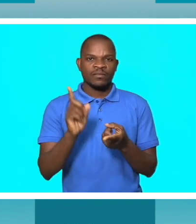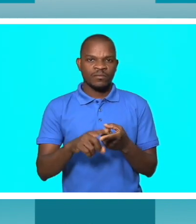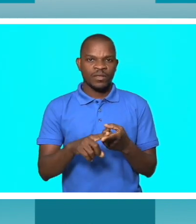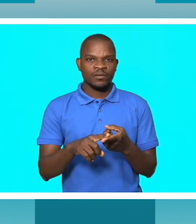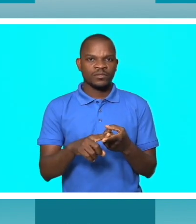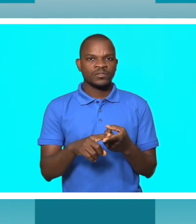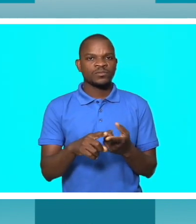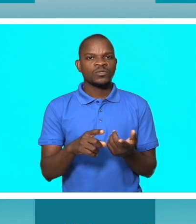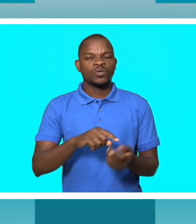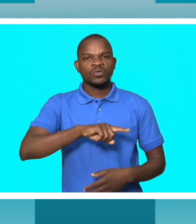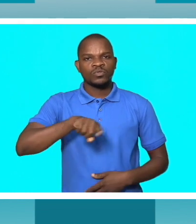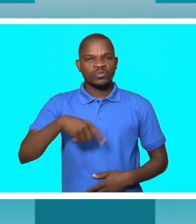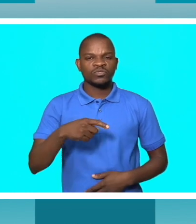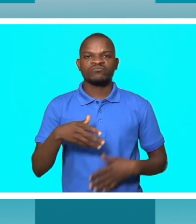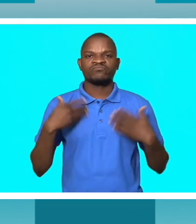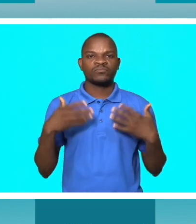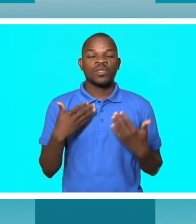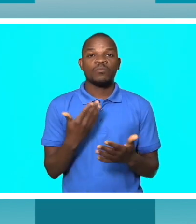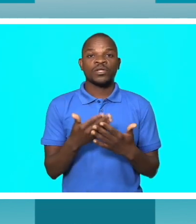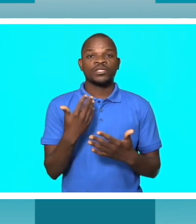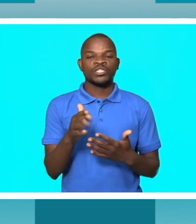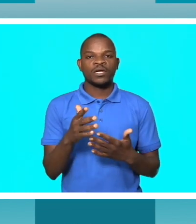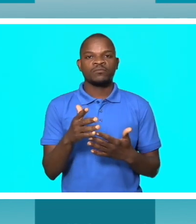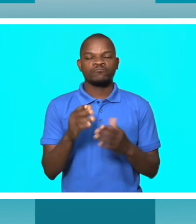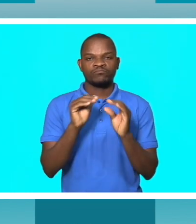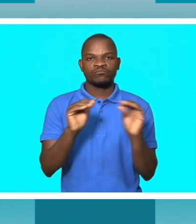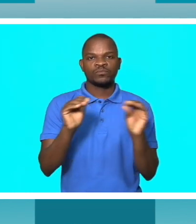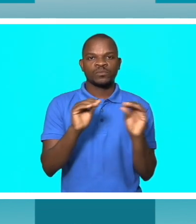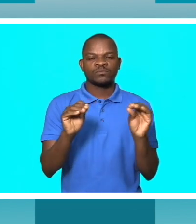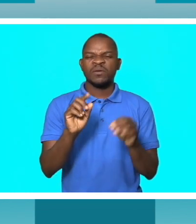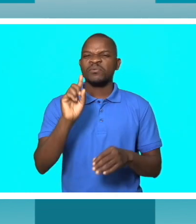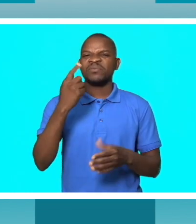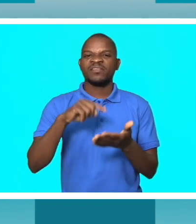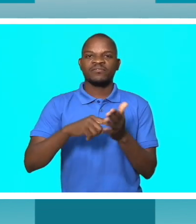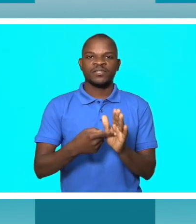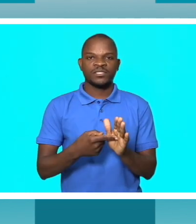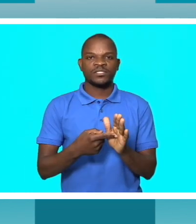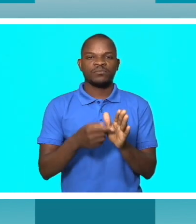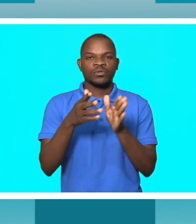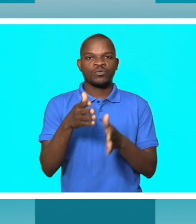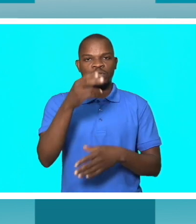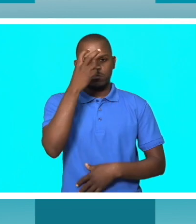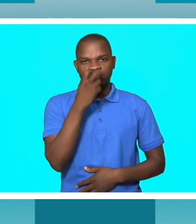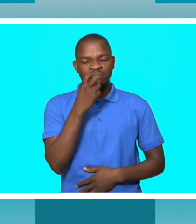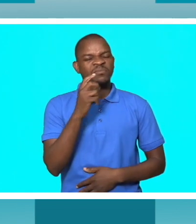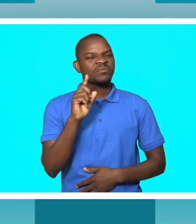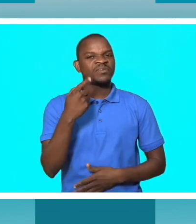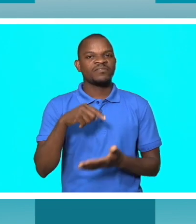pela segunda vez, a história da Escola Superior de Jornalismo, o primeiro jornalista, o que nos motiva a